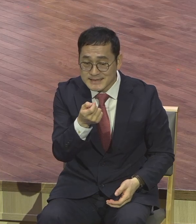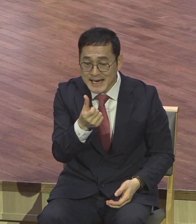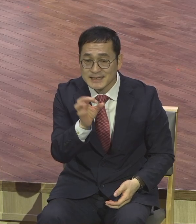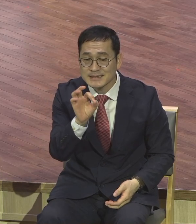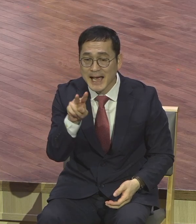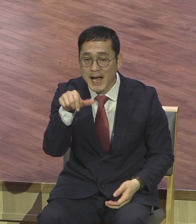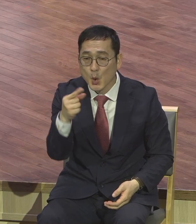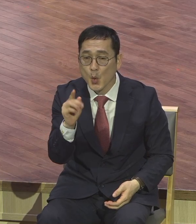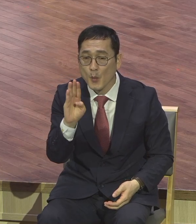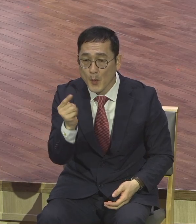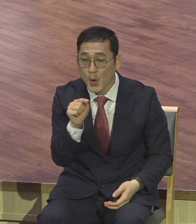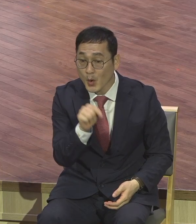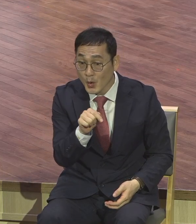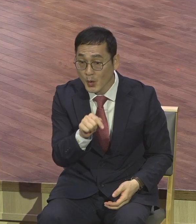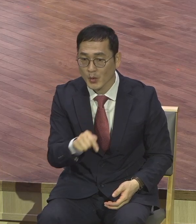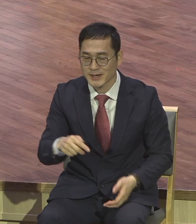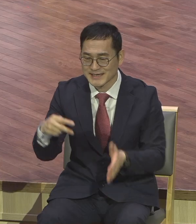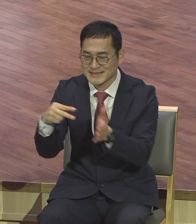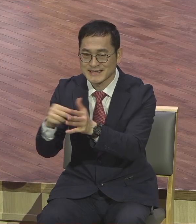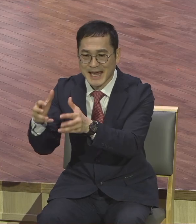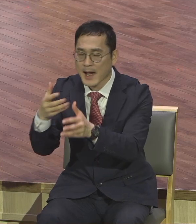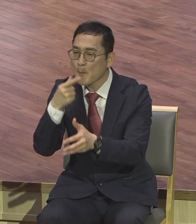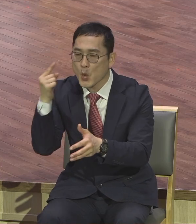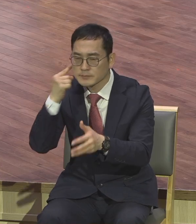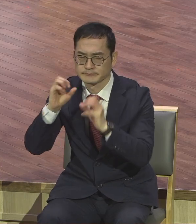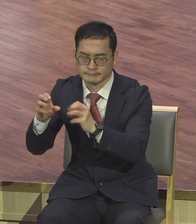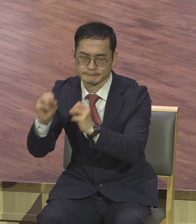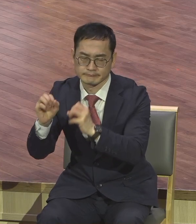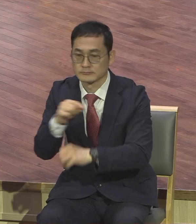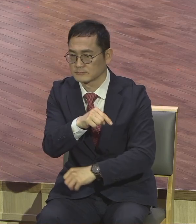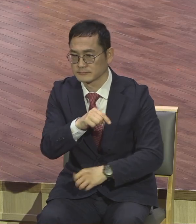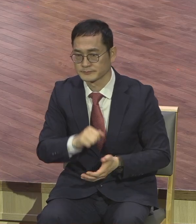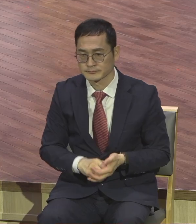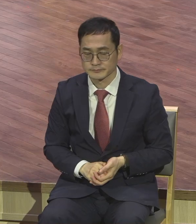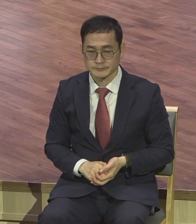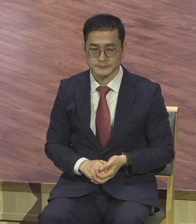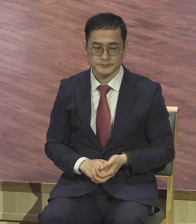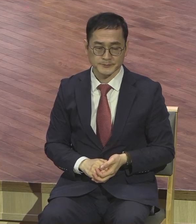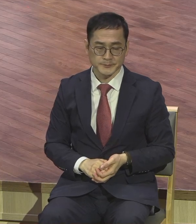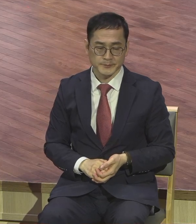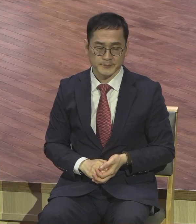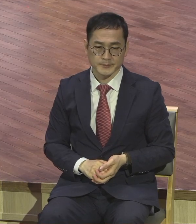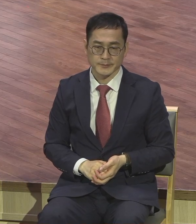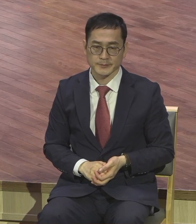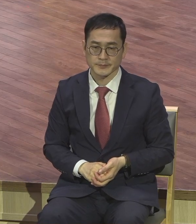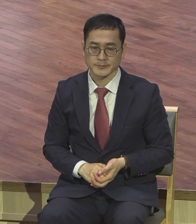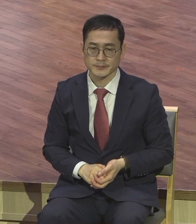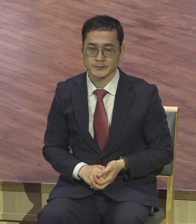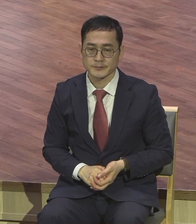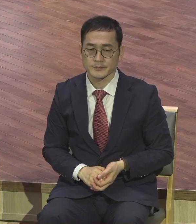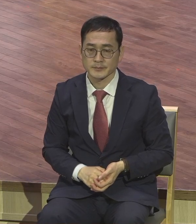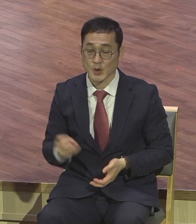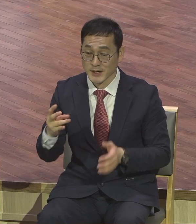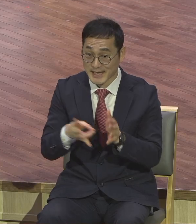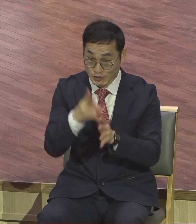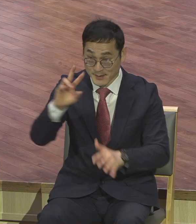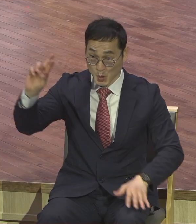시리아 복음하에 시를 뿌렸습니다. 그리고 예루살렘으로 돌아와 복음 전도자의 삶을 살다가 순교했습니다.